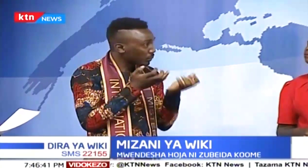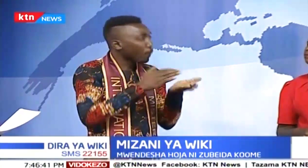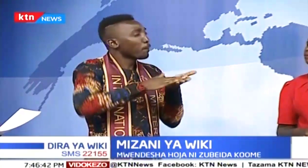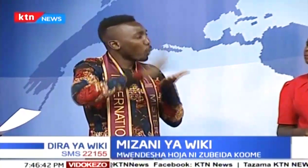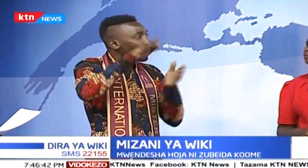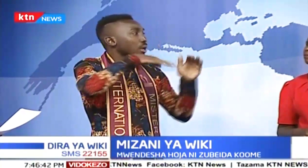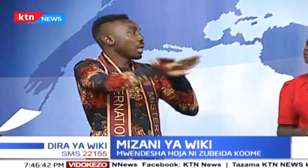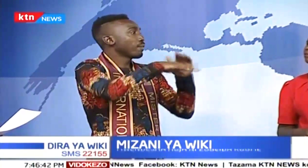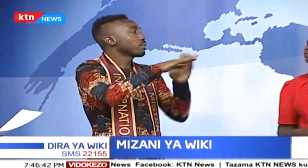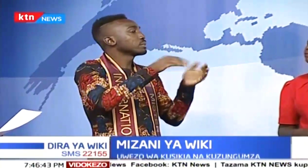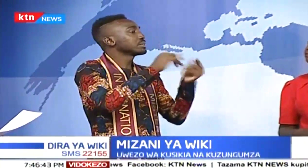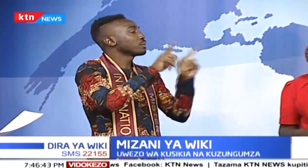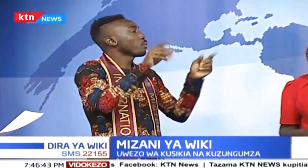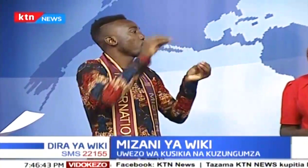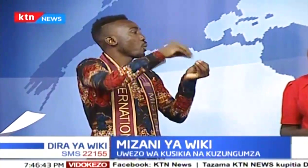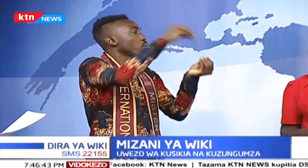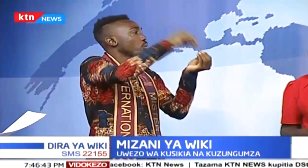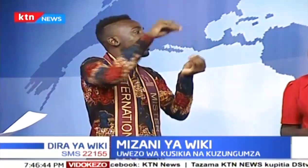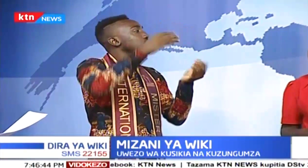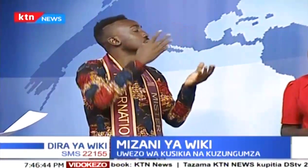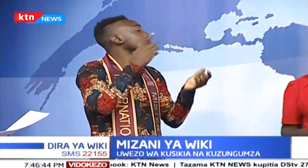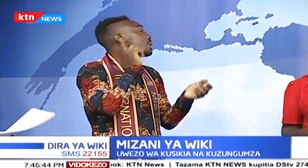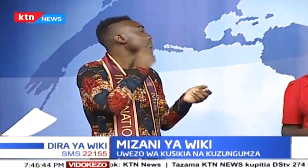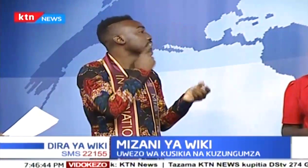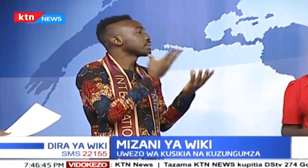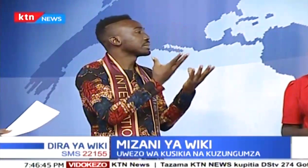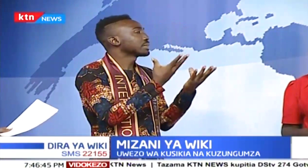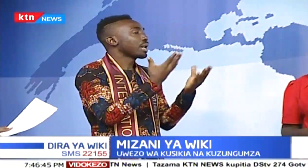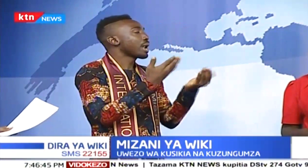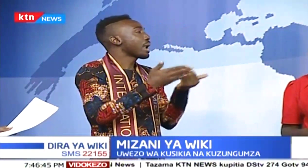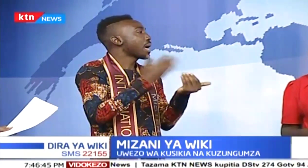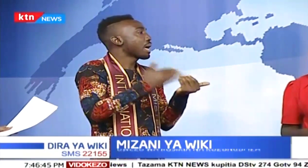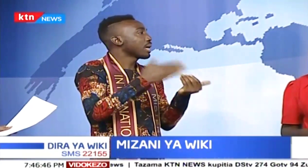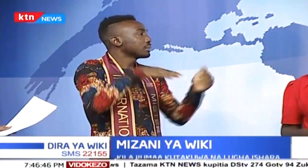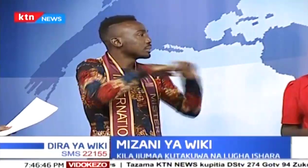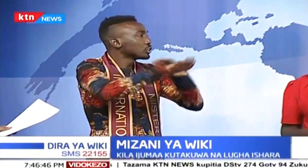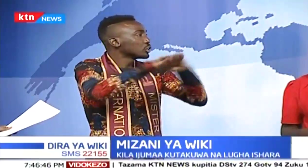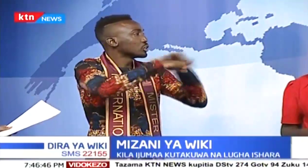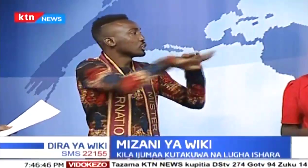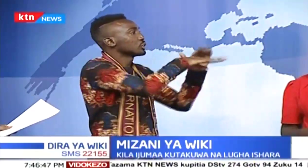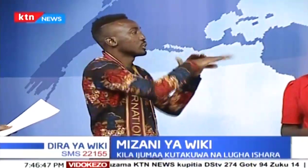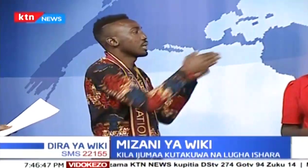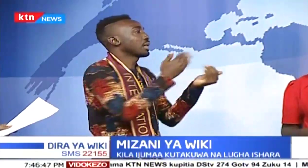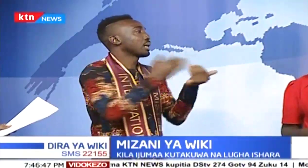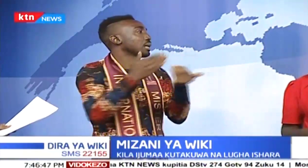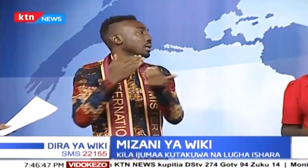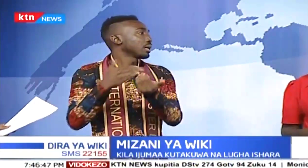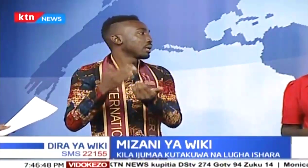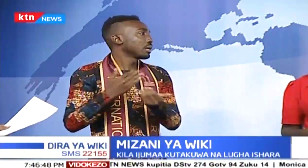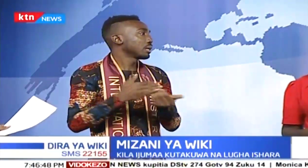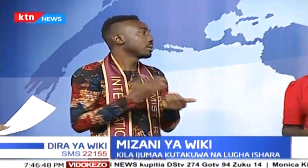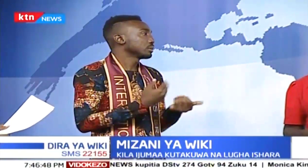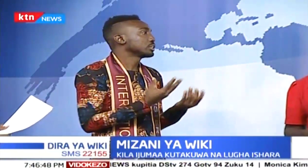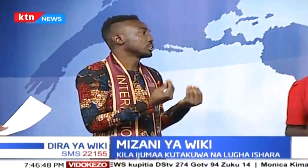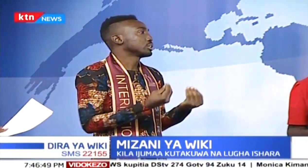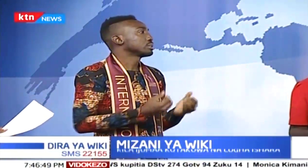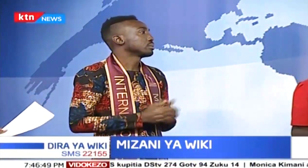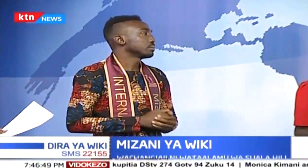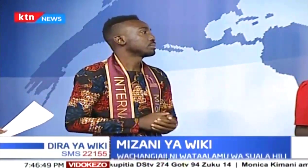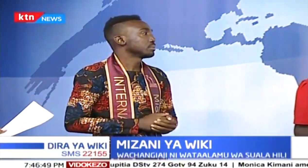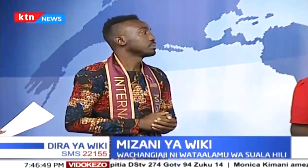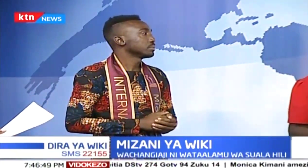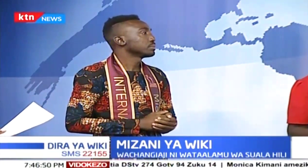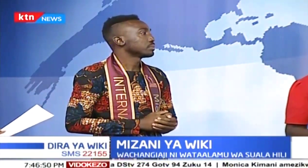shida ya kuelewa luga ndiyo ya kwanza. Watu waelewe luga na waweze kujifunza hii luga ndiyo